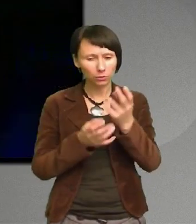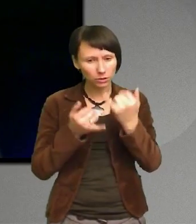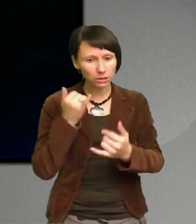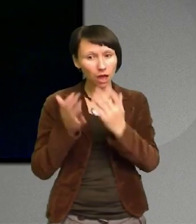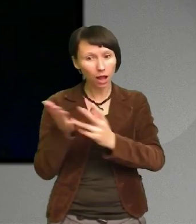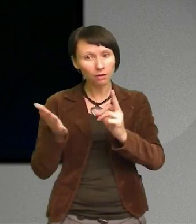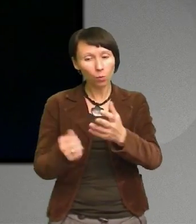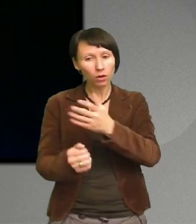tackade ja